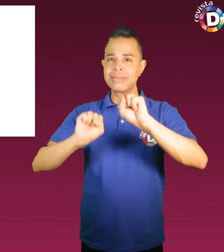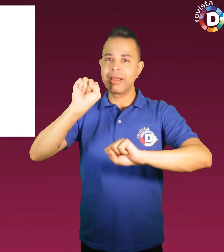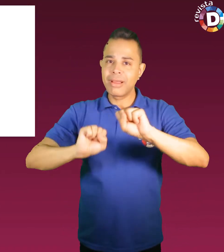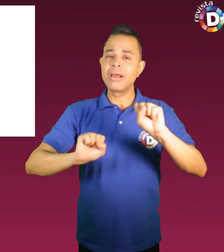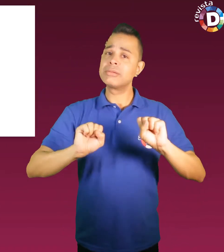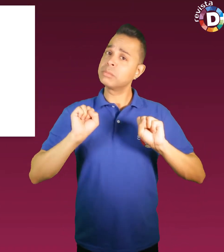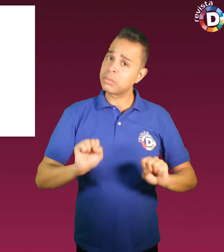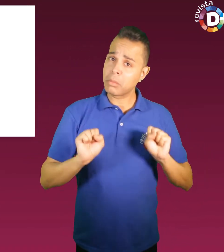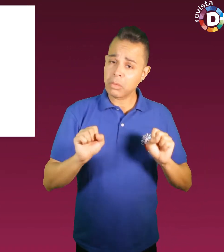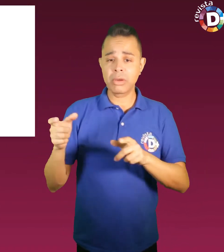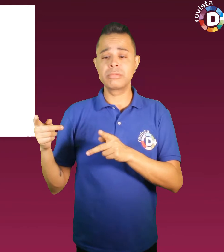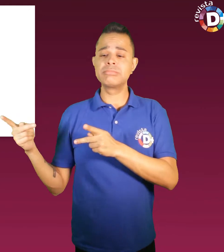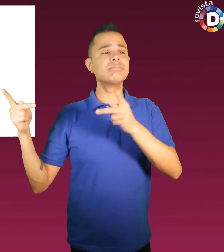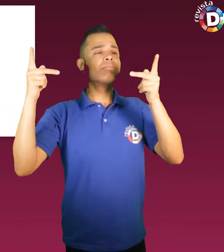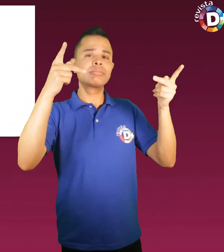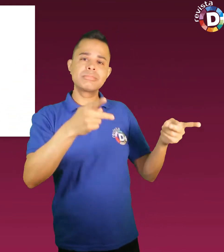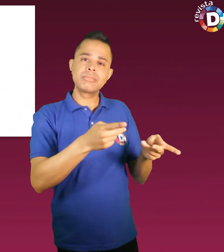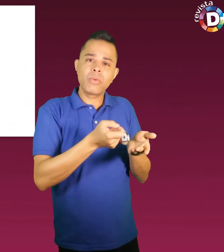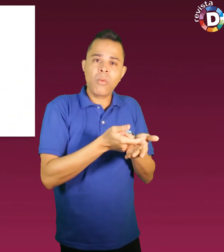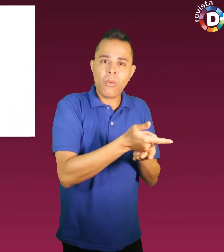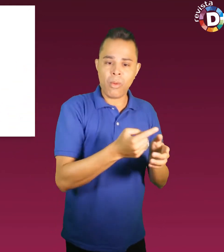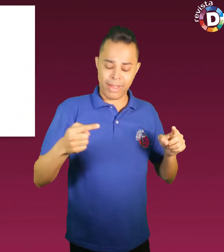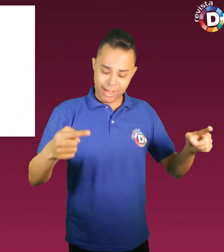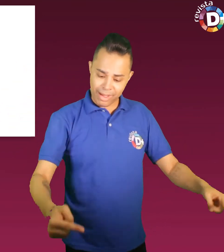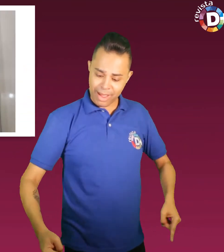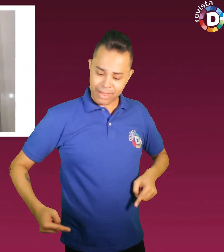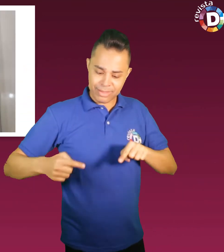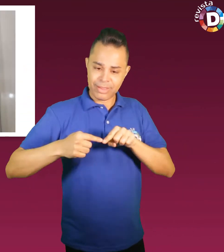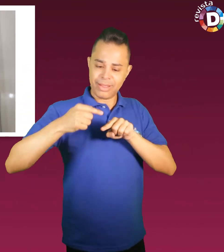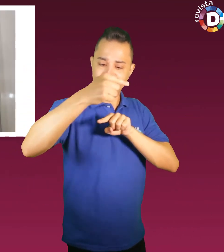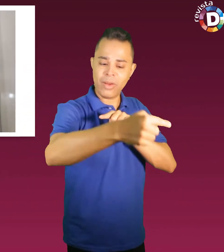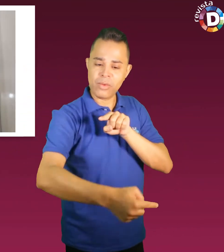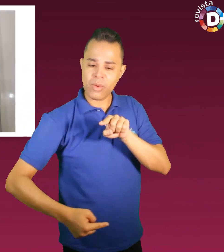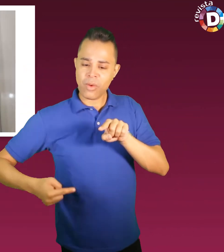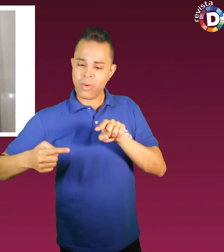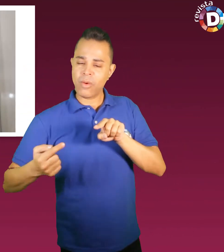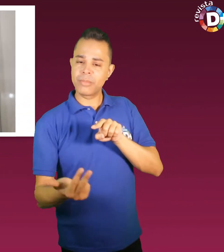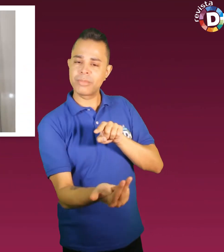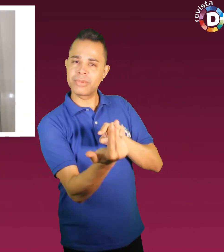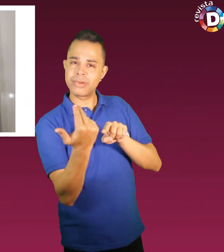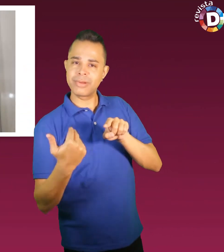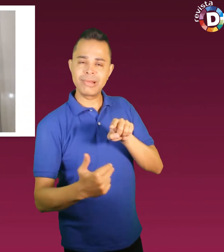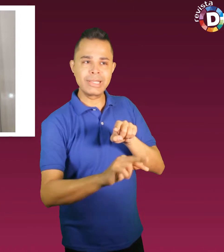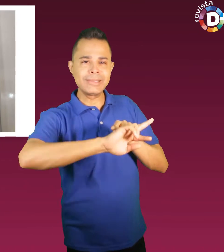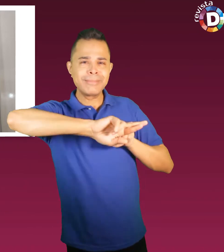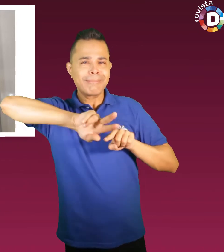onde os visitantes da feira podem comprar discos para rodas das cadeiras. Uma mais